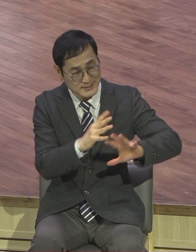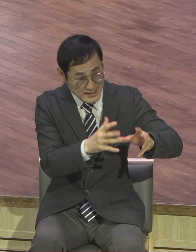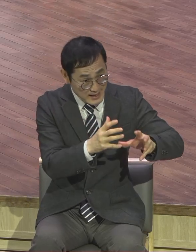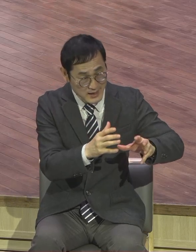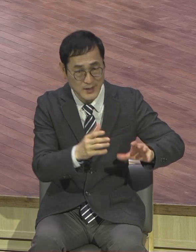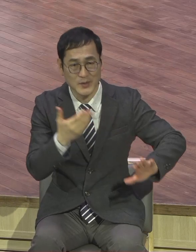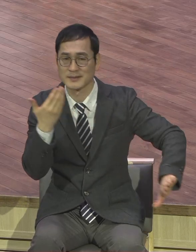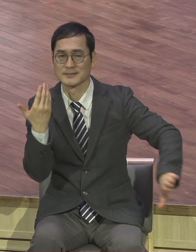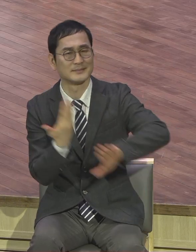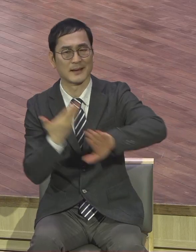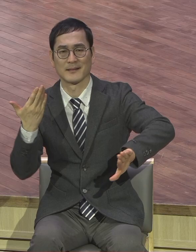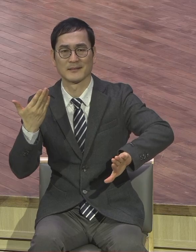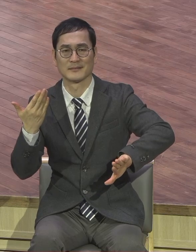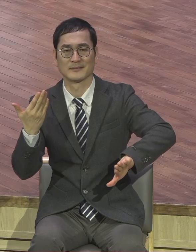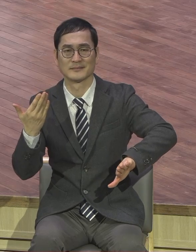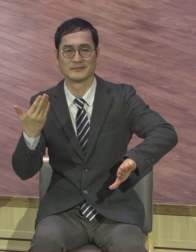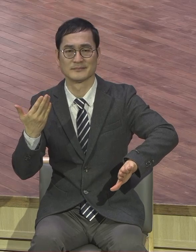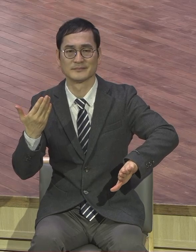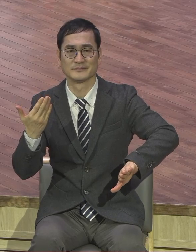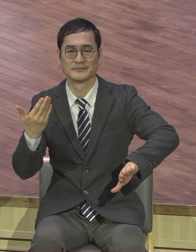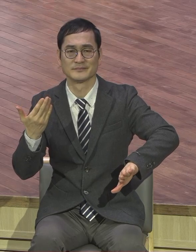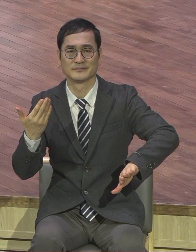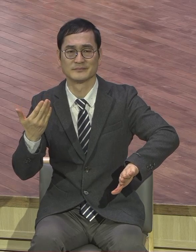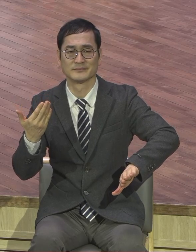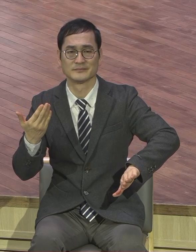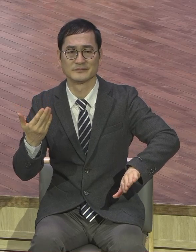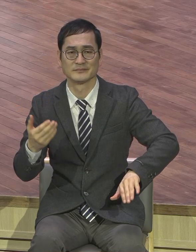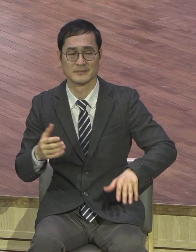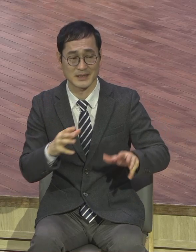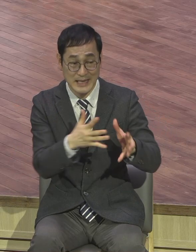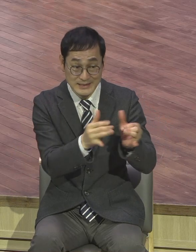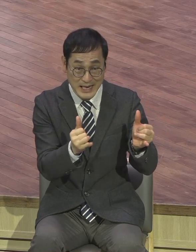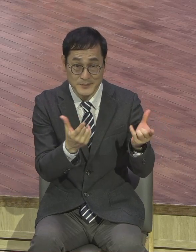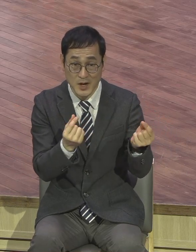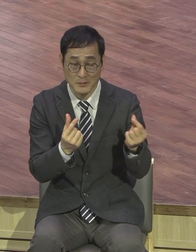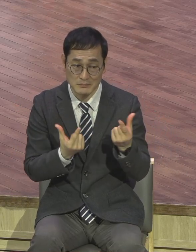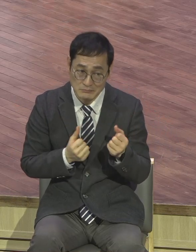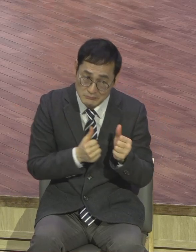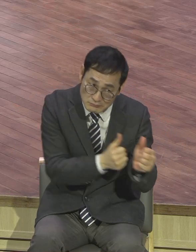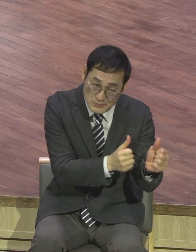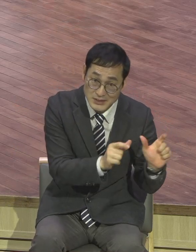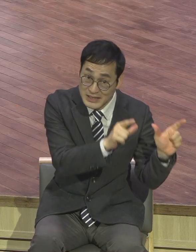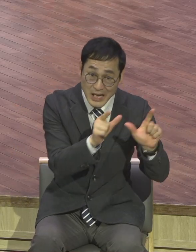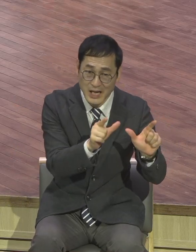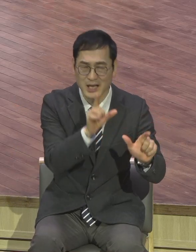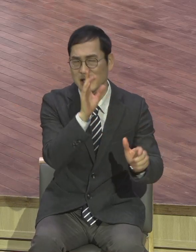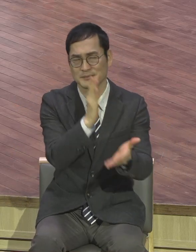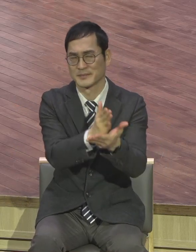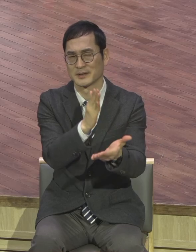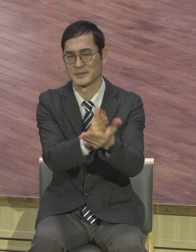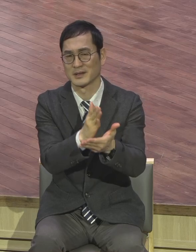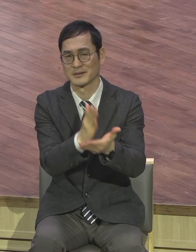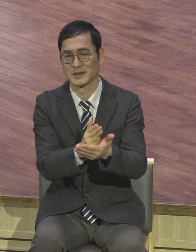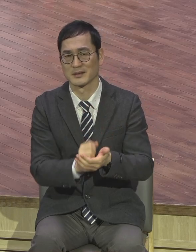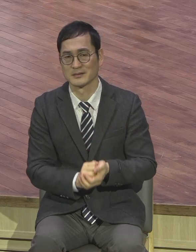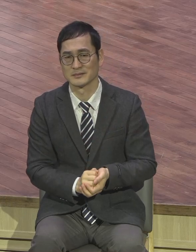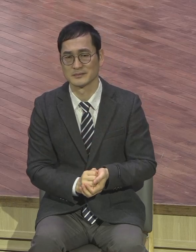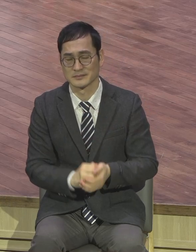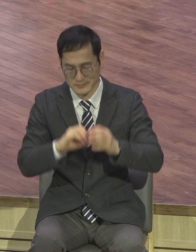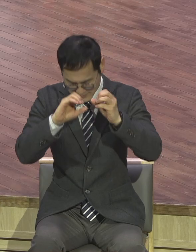내용이 다 달라. 불친자 쓰는 걸 살면 안 돼요. 불행합니다. 그러면 늘 아픕니다. 불편합니다.